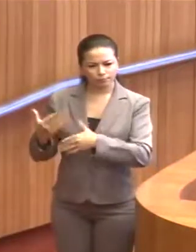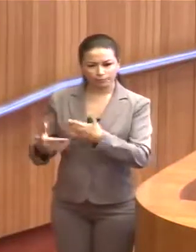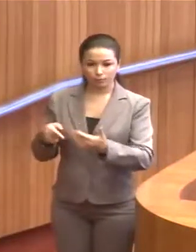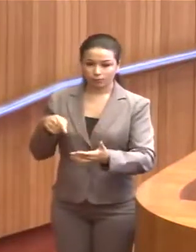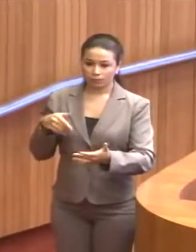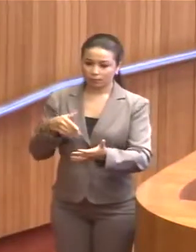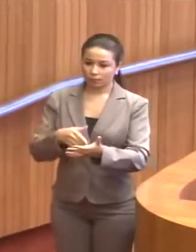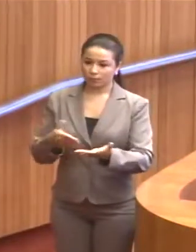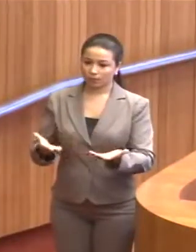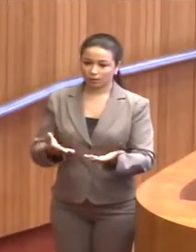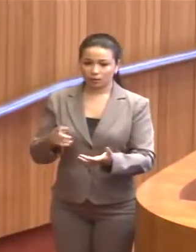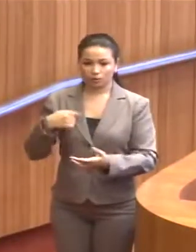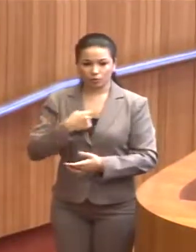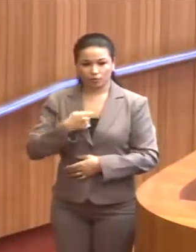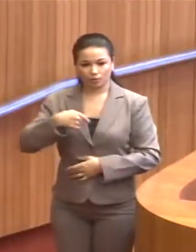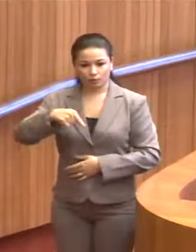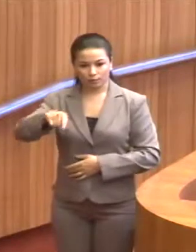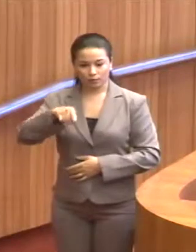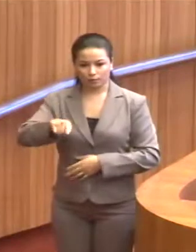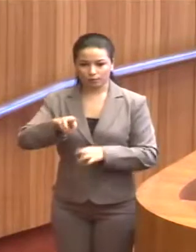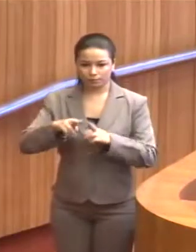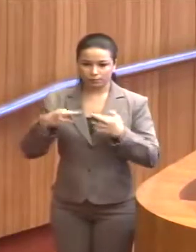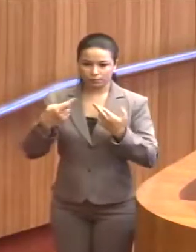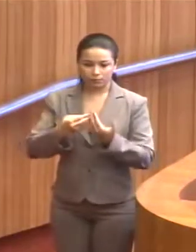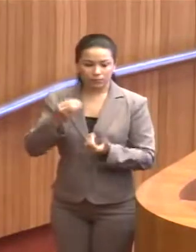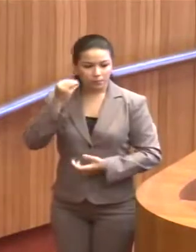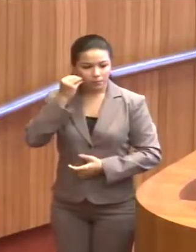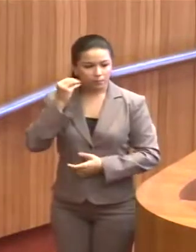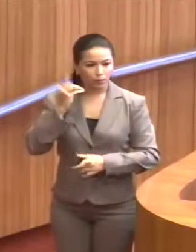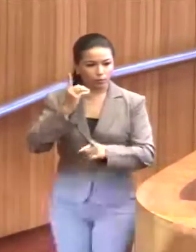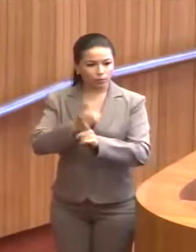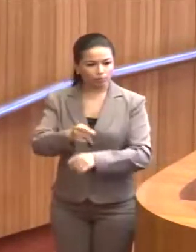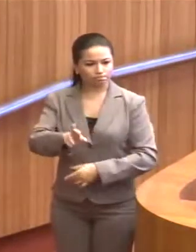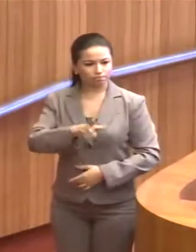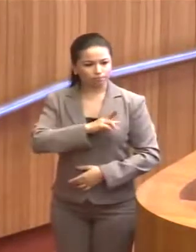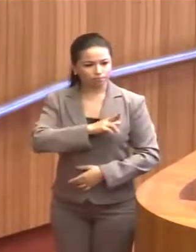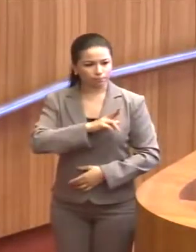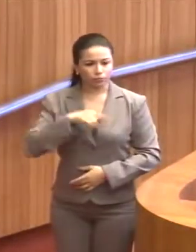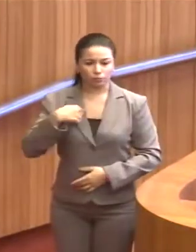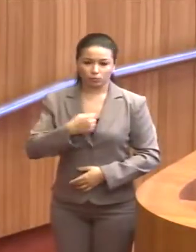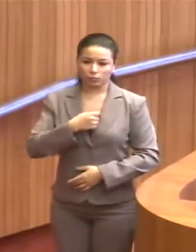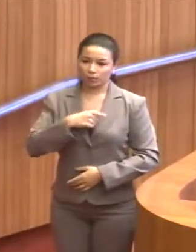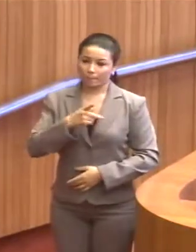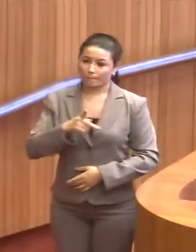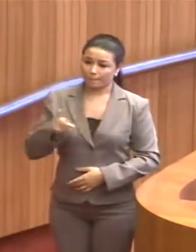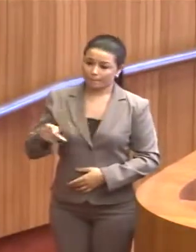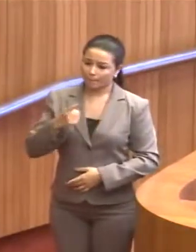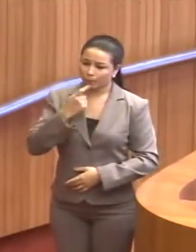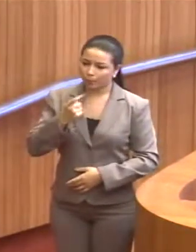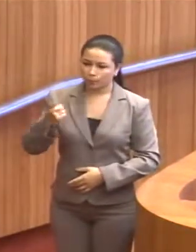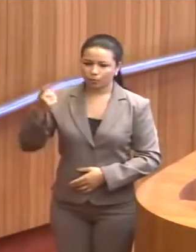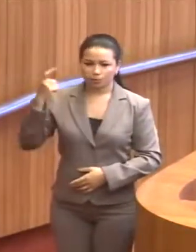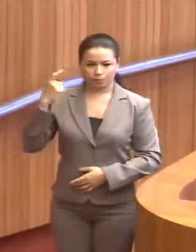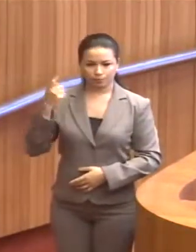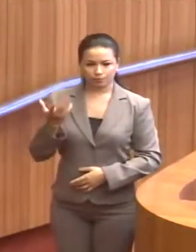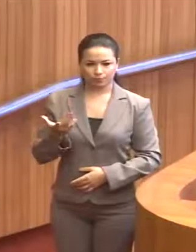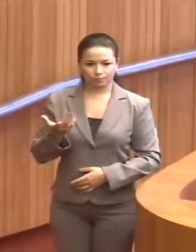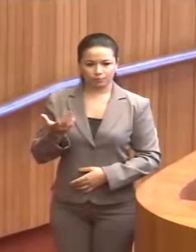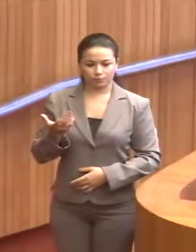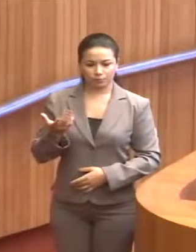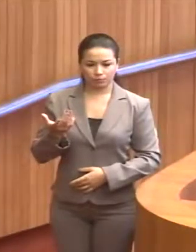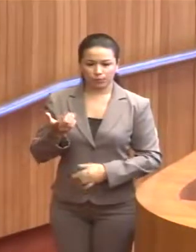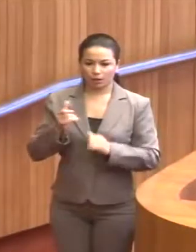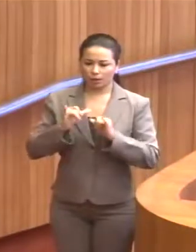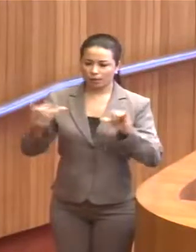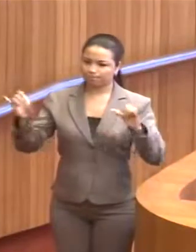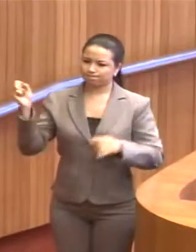Nós estamos indo agora para essa reunião na tentativa de encontrar uma saída. Nós tivemos, presidente, recentemente, com as